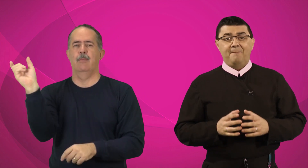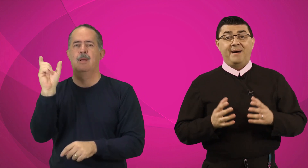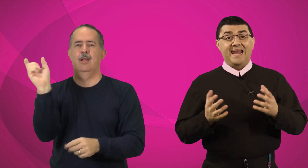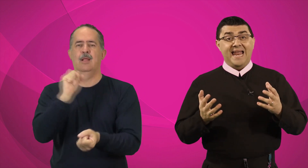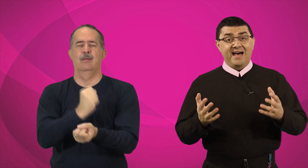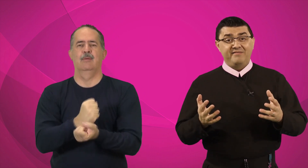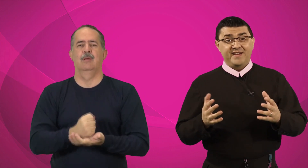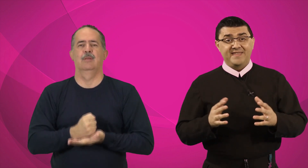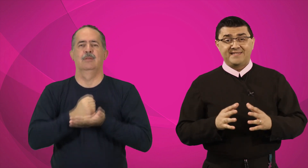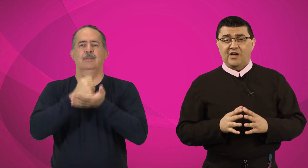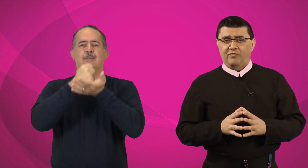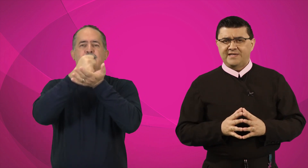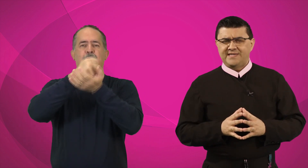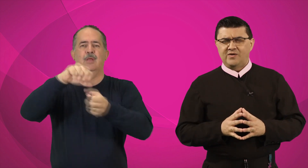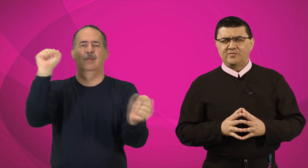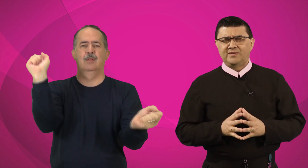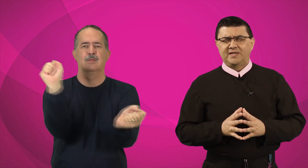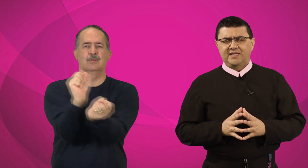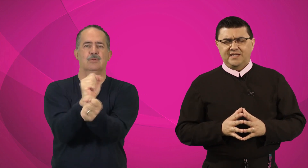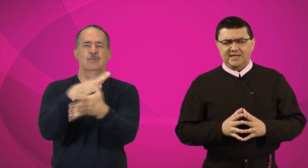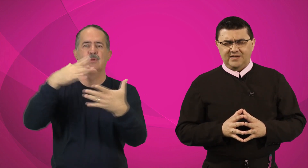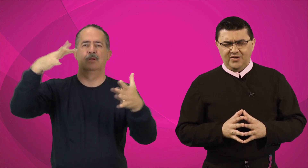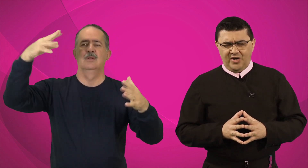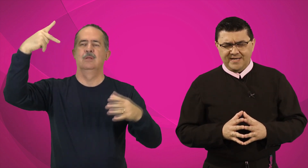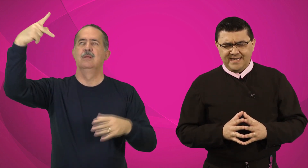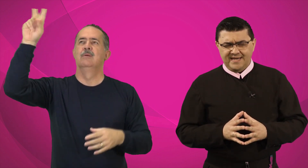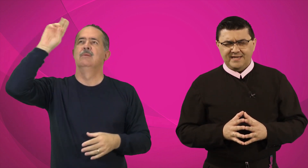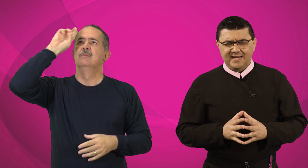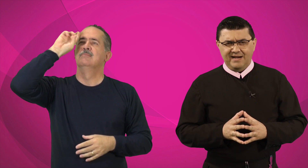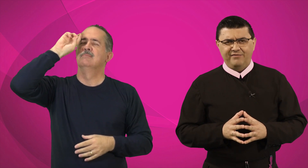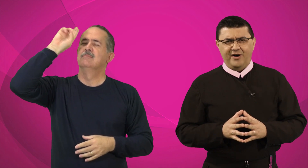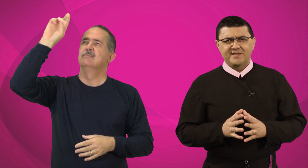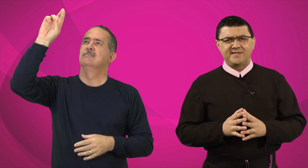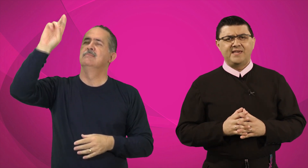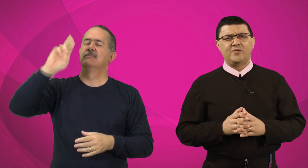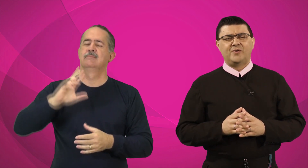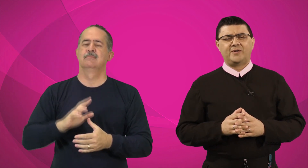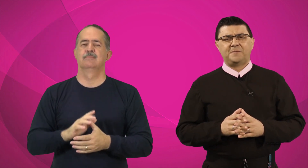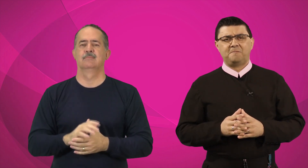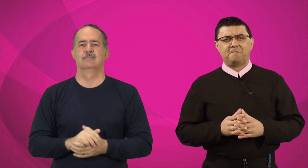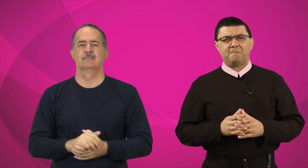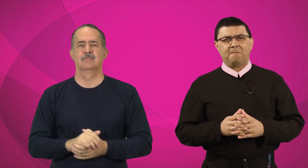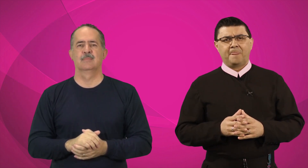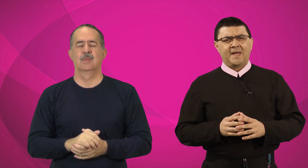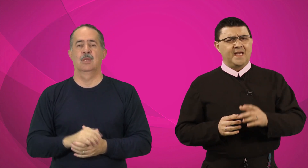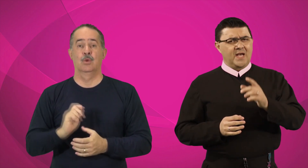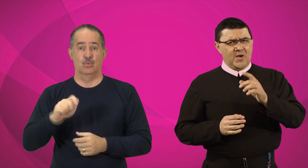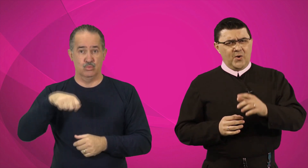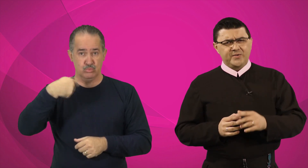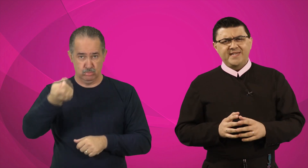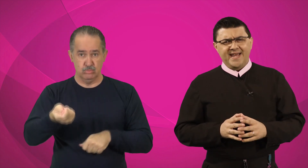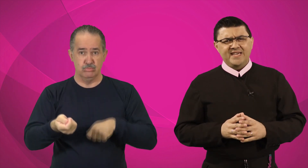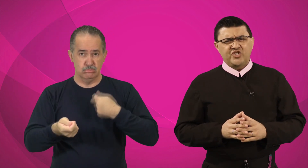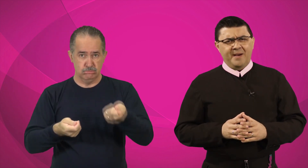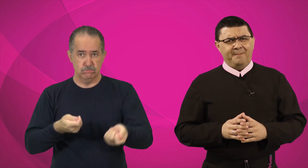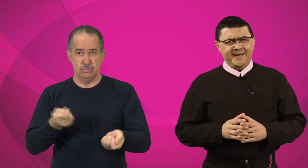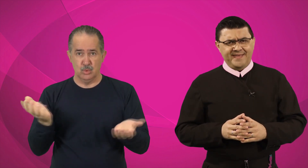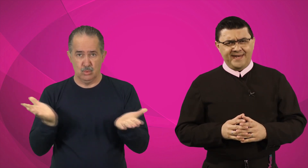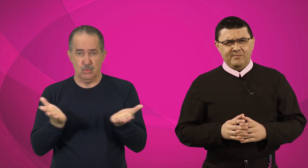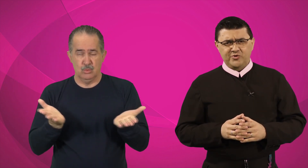Palavra da salvação, glória a vós, Senhor. Os sinais que aprenderemos